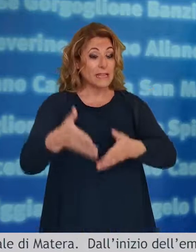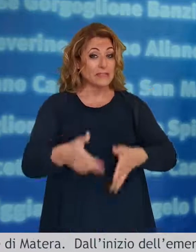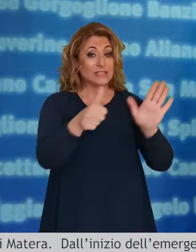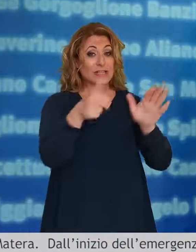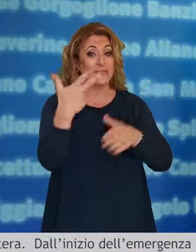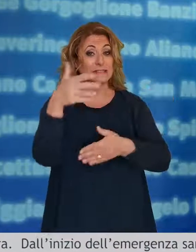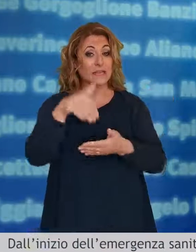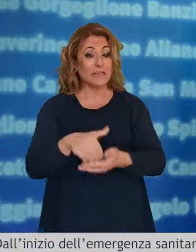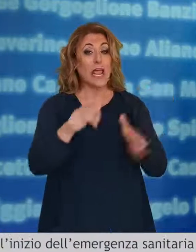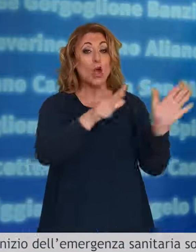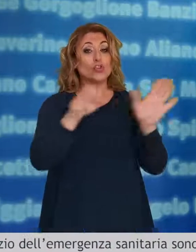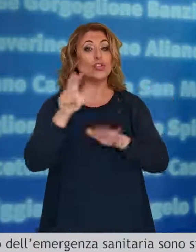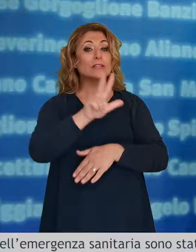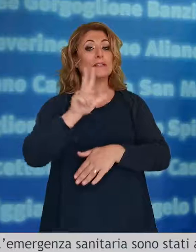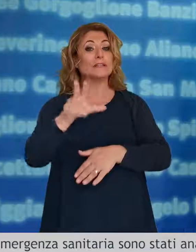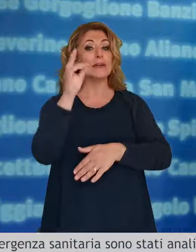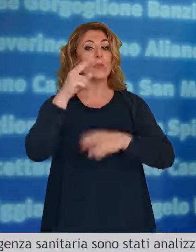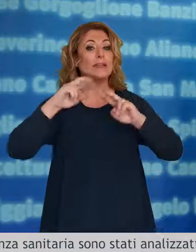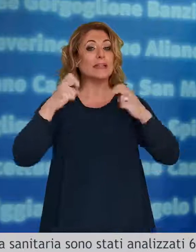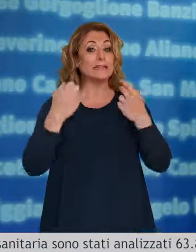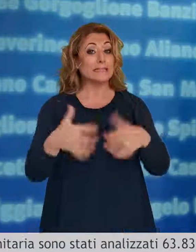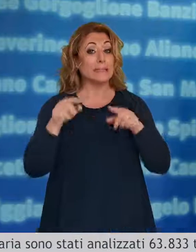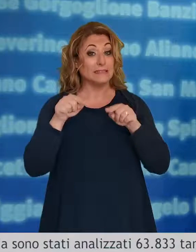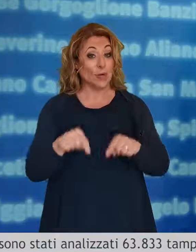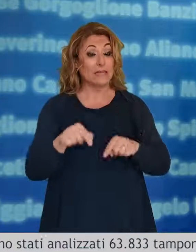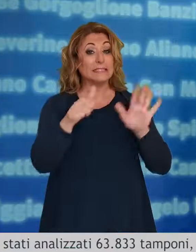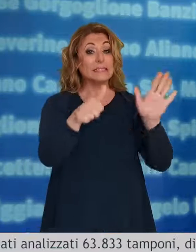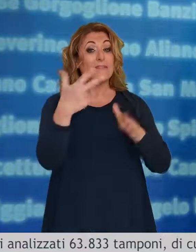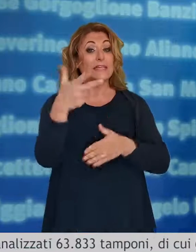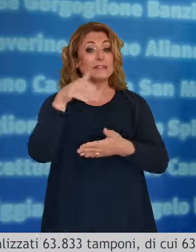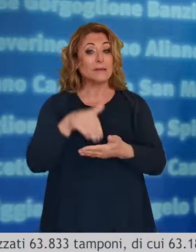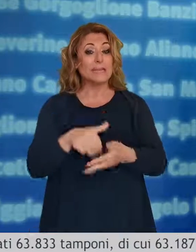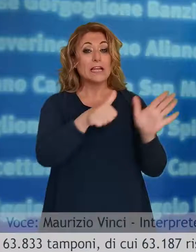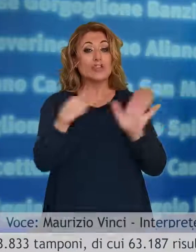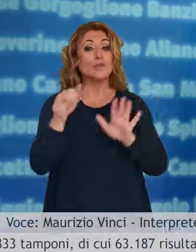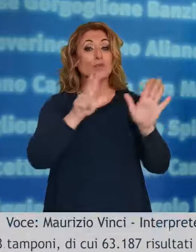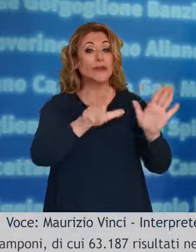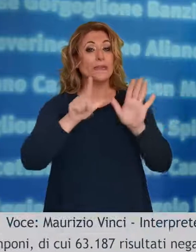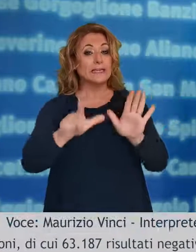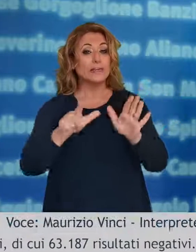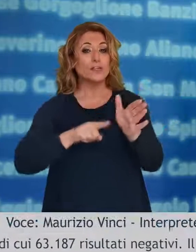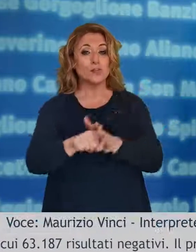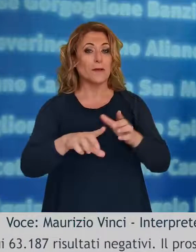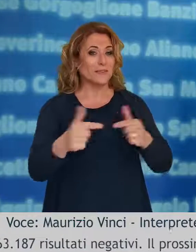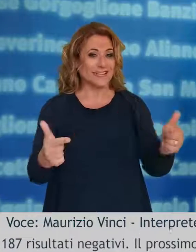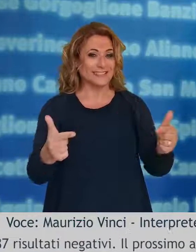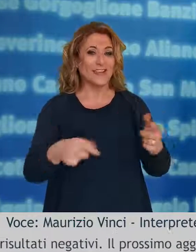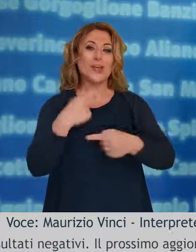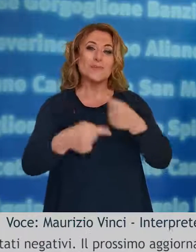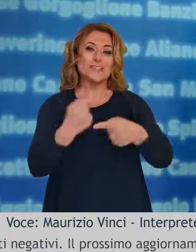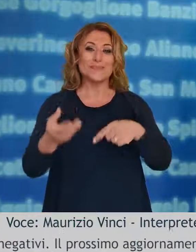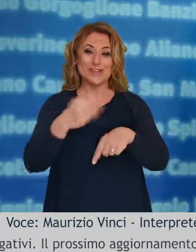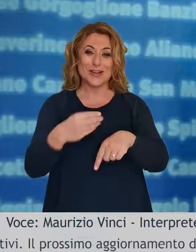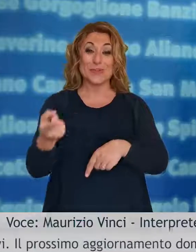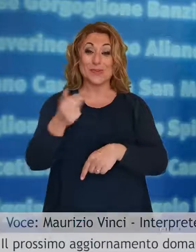63.833 tamponi, di cui 63.187 risultati negativi. Il prossimo